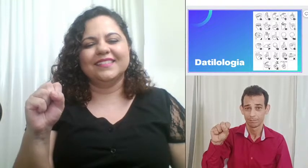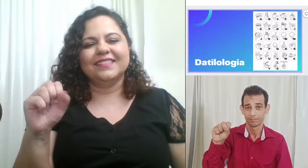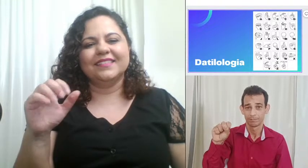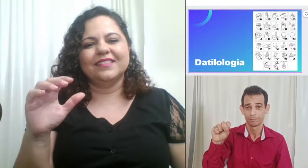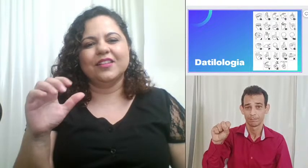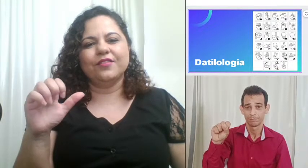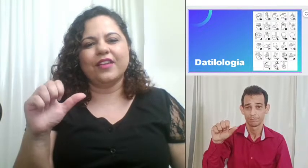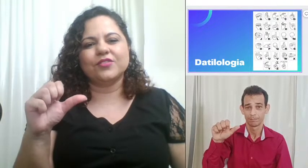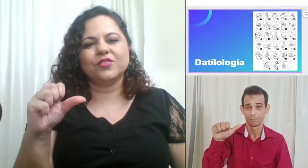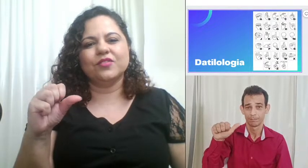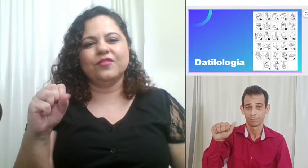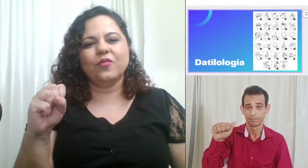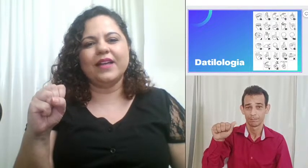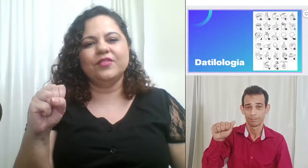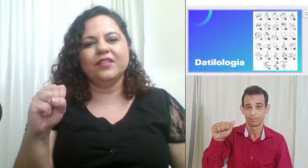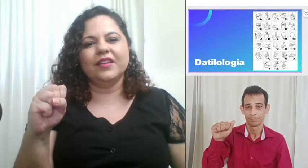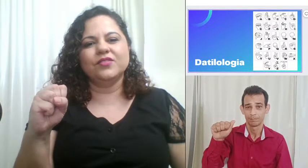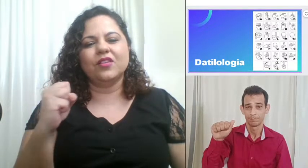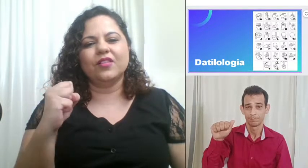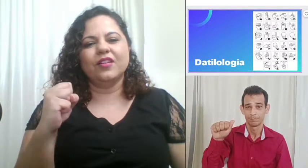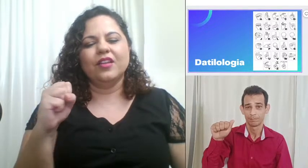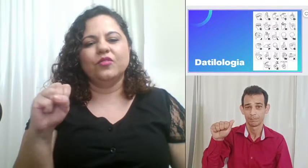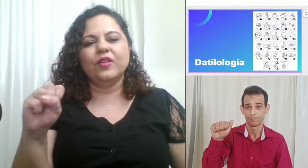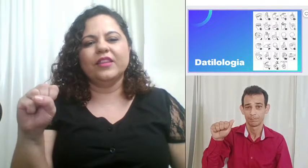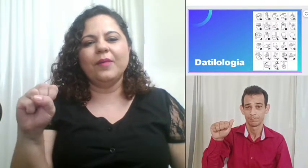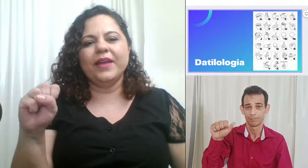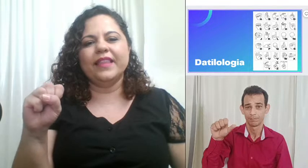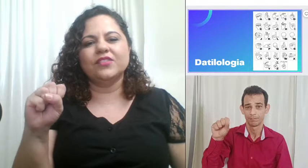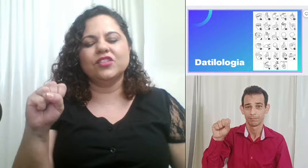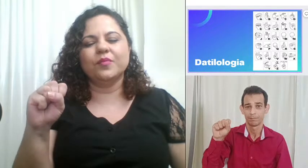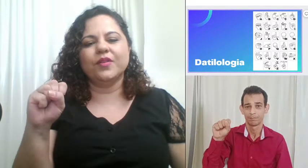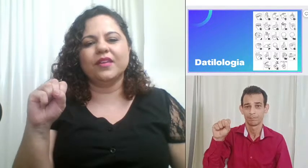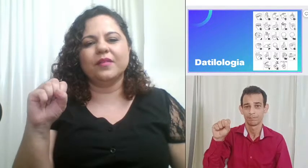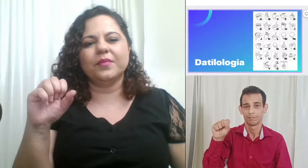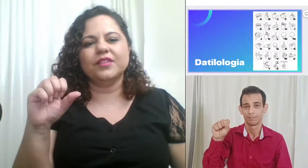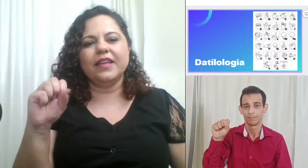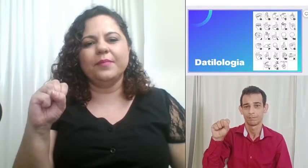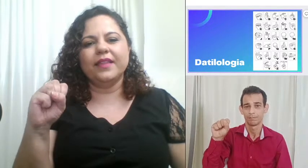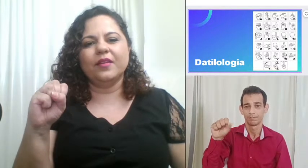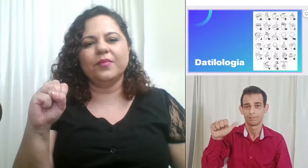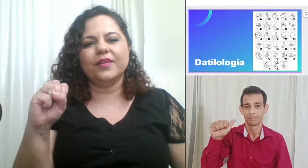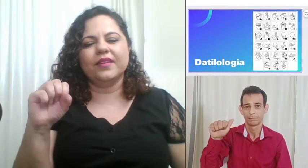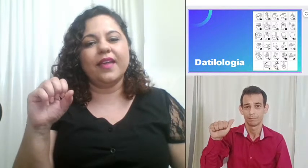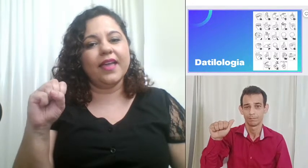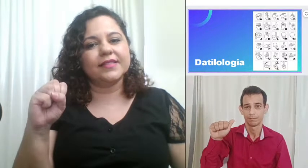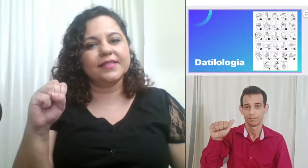e eu fecho os quatro dedos ó dou até uma apertadinha um pouquinho pode até apertar um pouquinho S